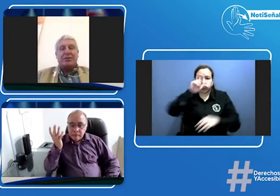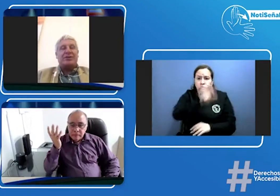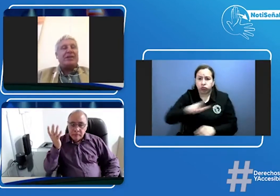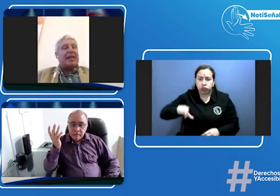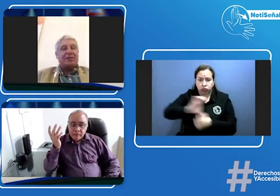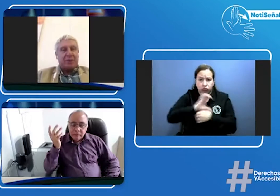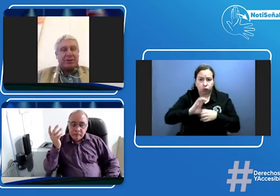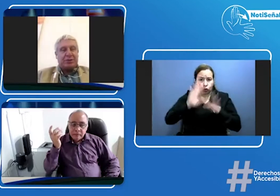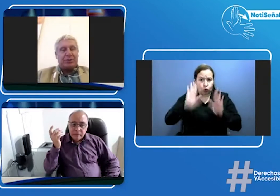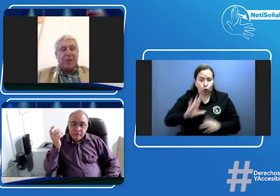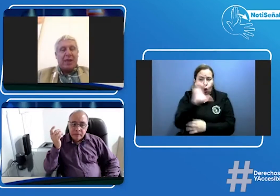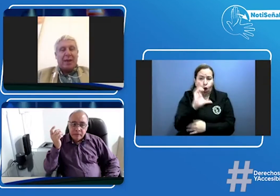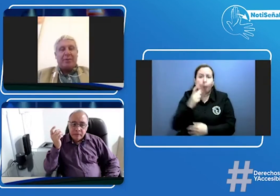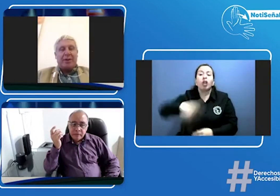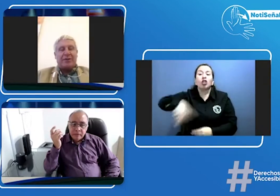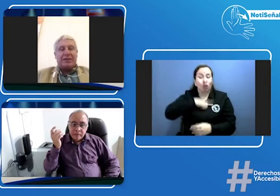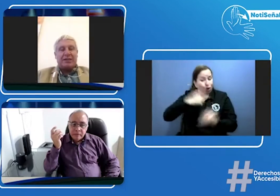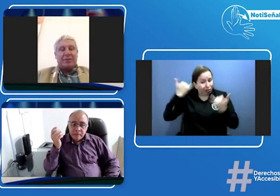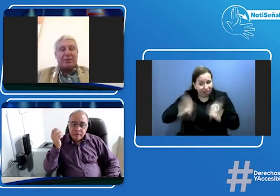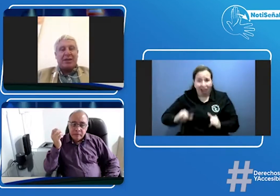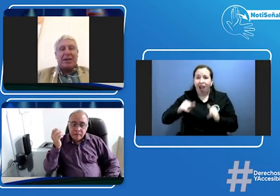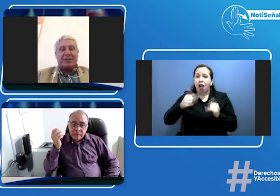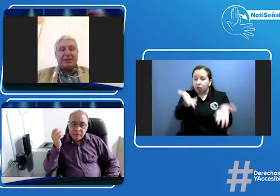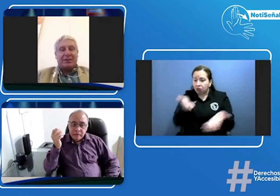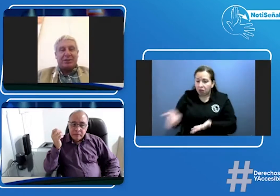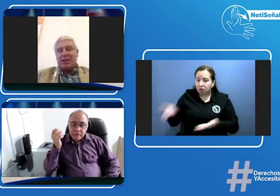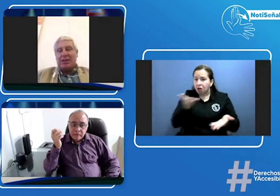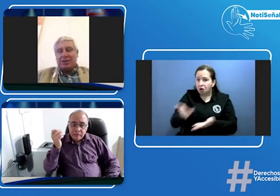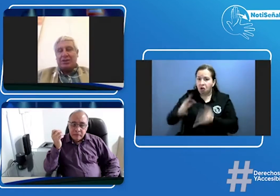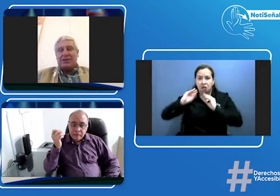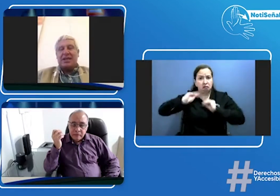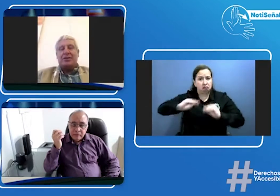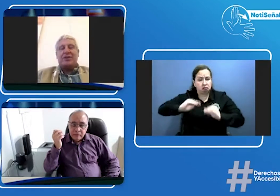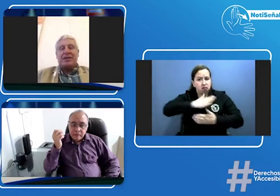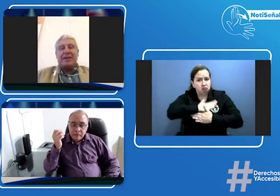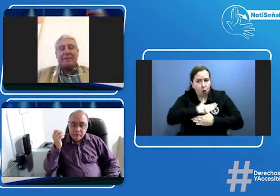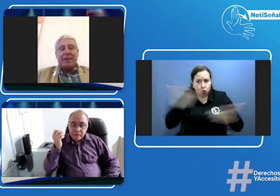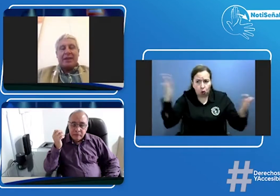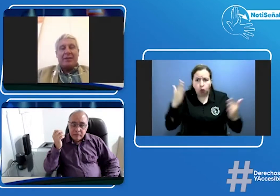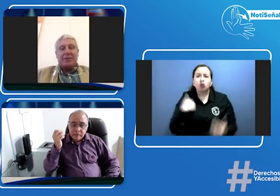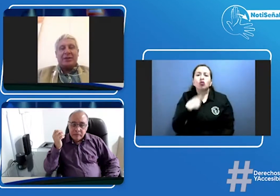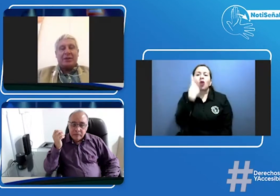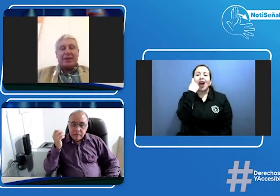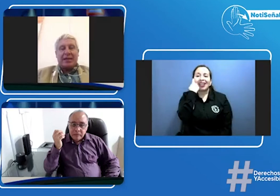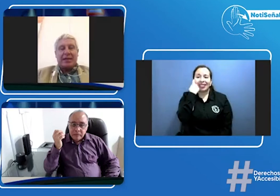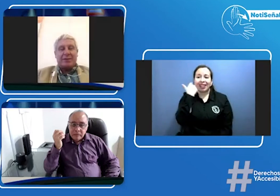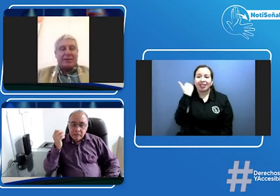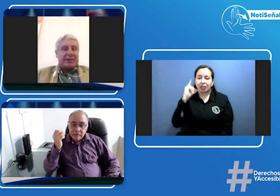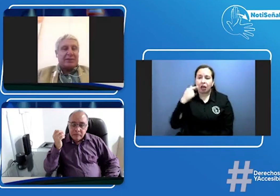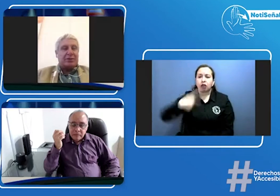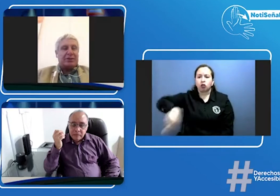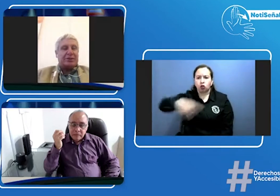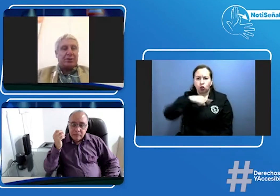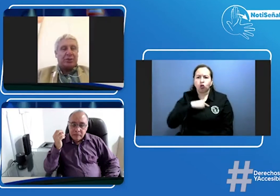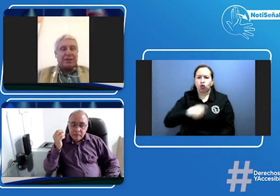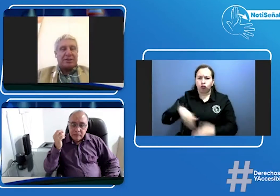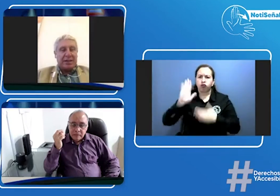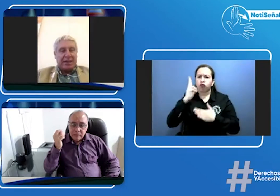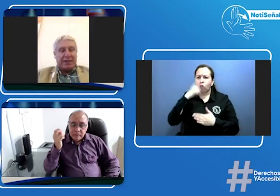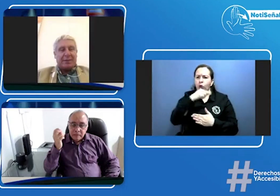ya dispuestos a poder ofrecer el servicio de la capacitación yo decía inclusive ayer que vamos a dar la tarea de especializar unos instructores en temas